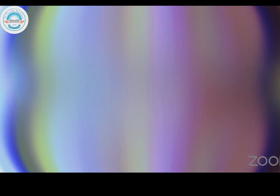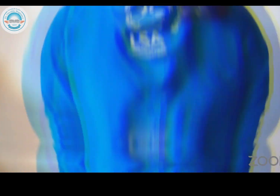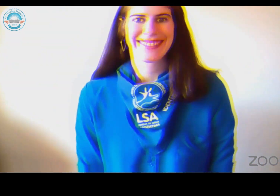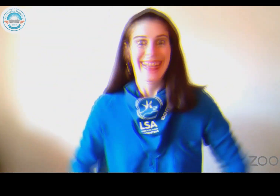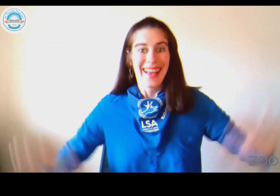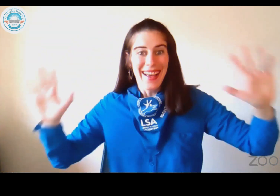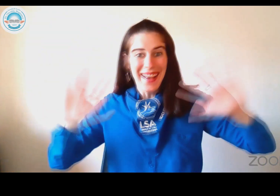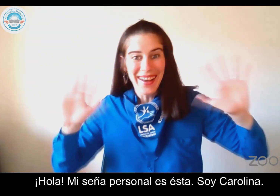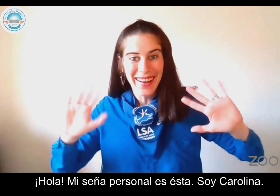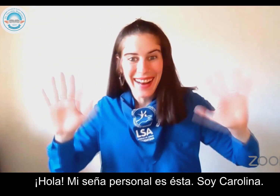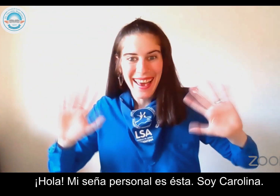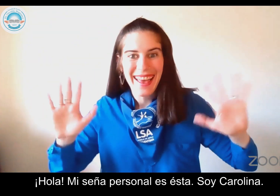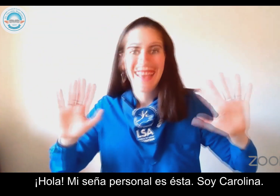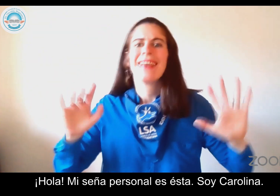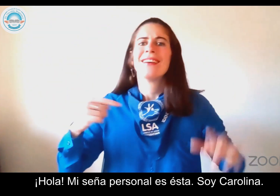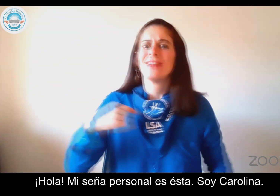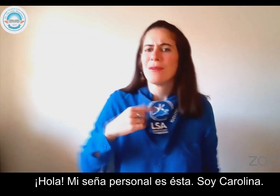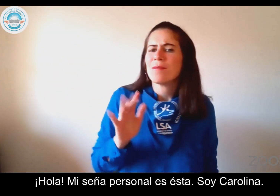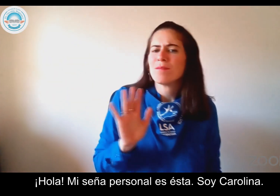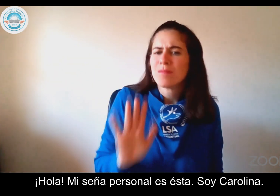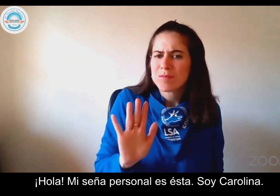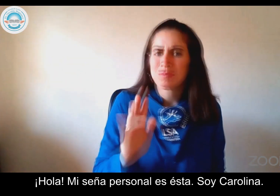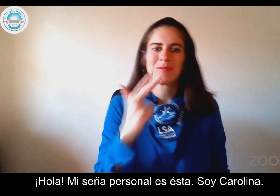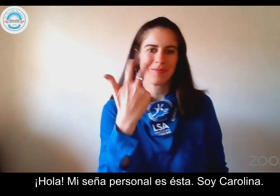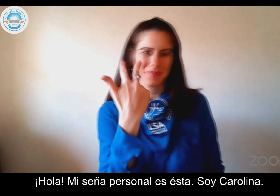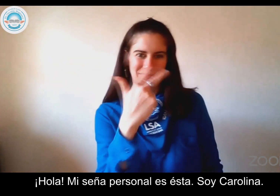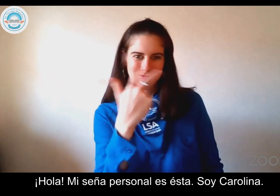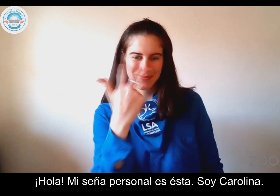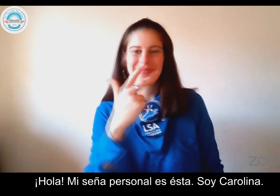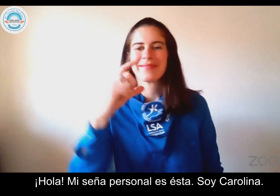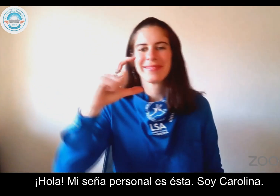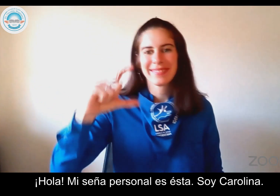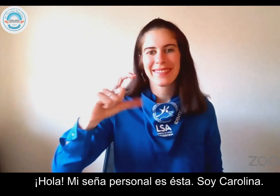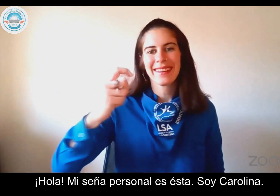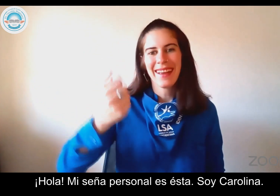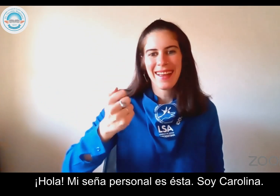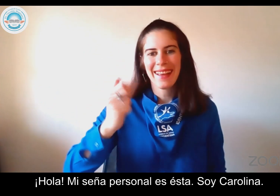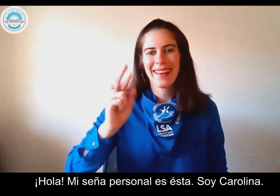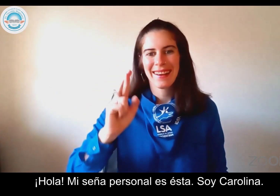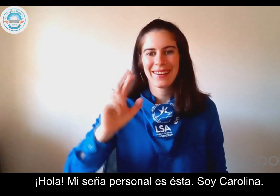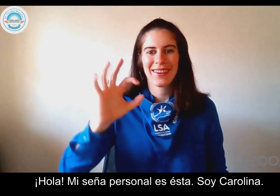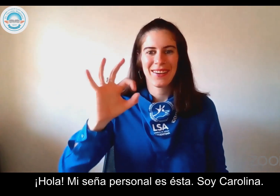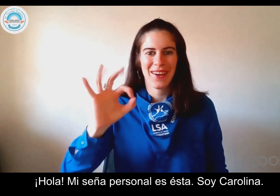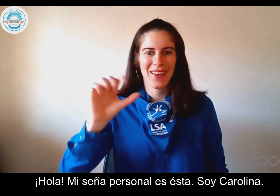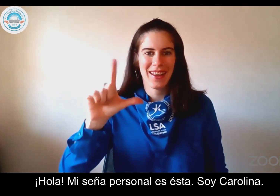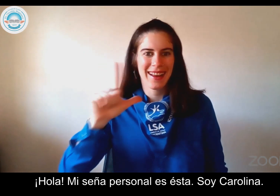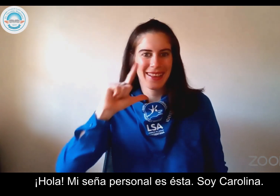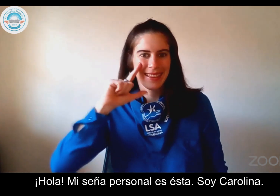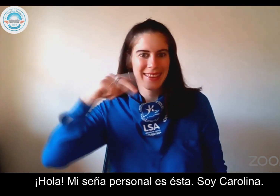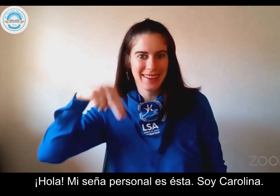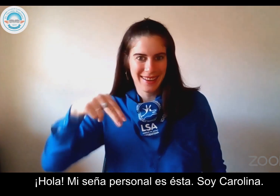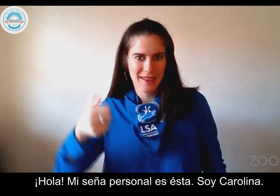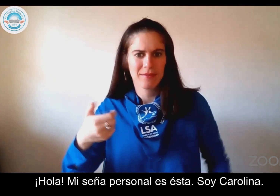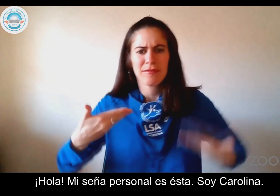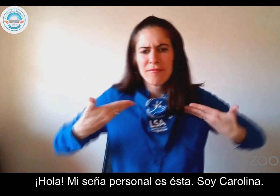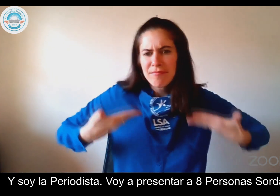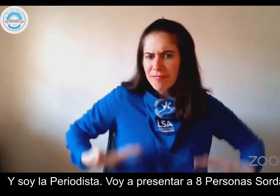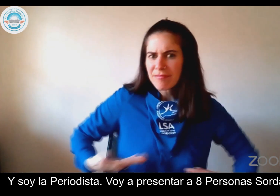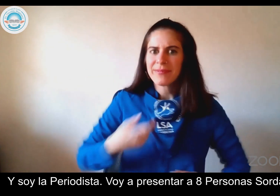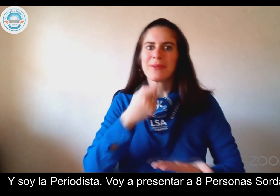Hola, mi seño personal es esta. Soy Carolina y soy periodista.